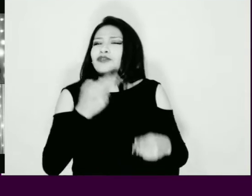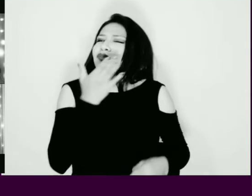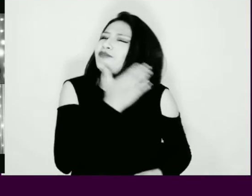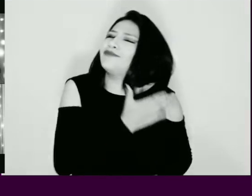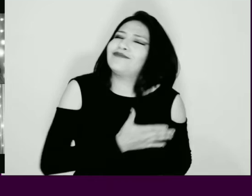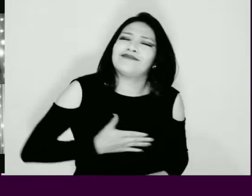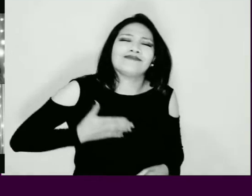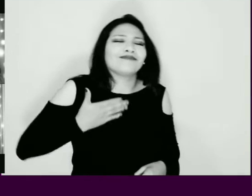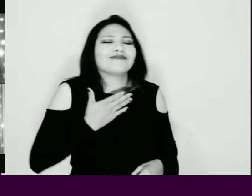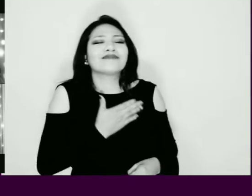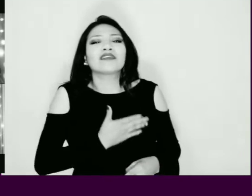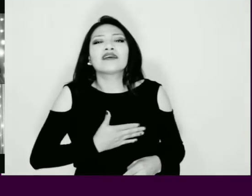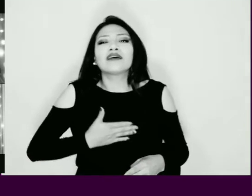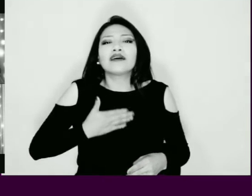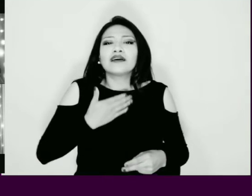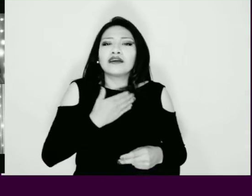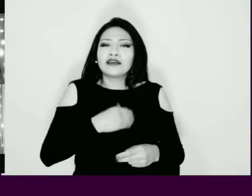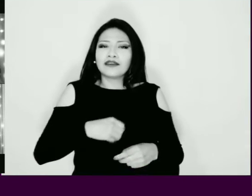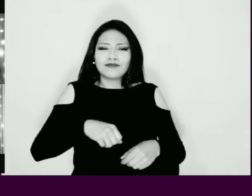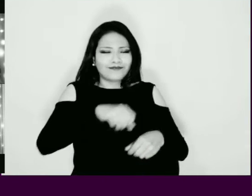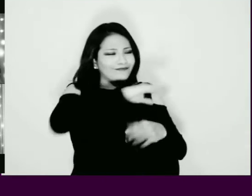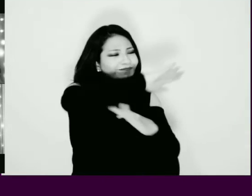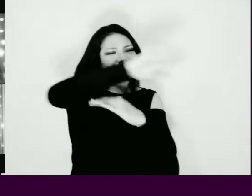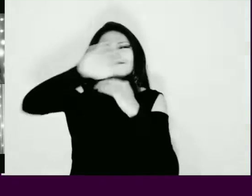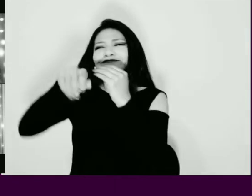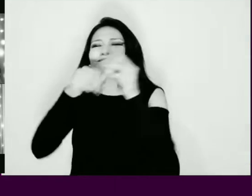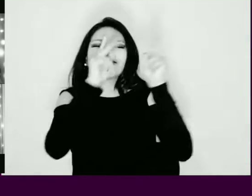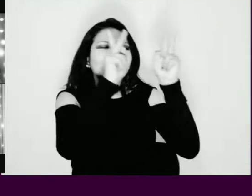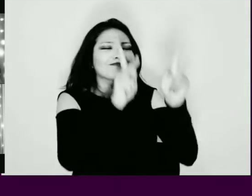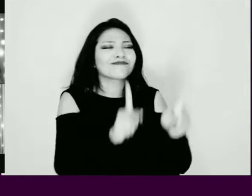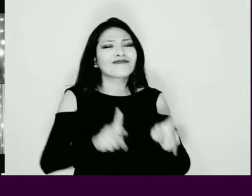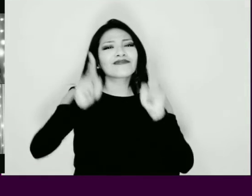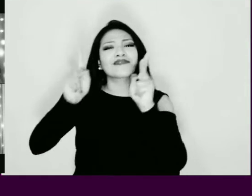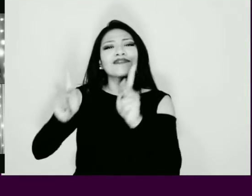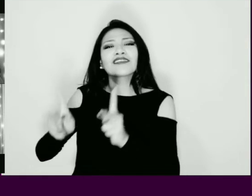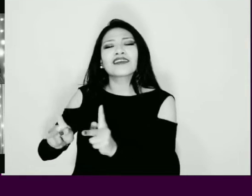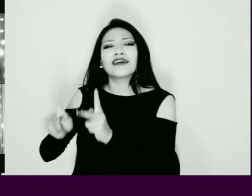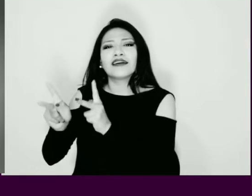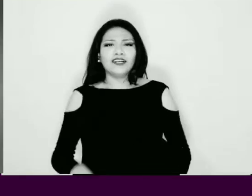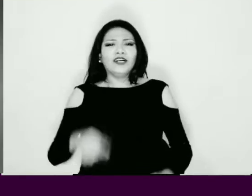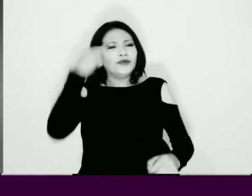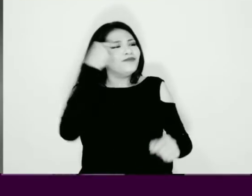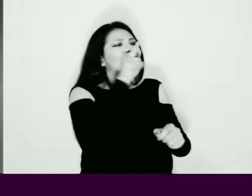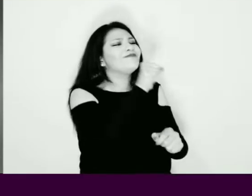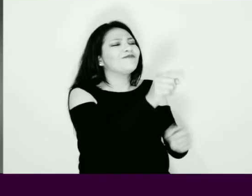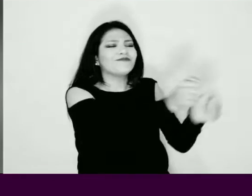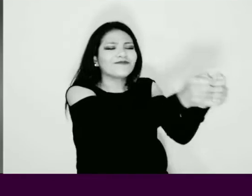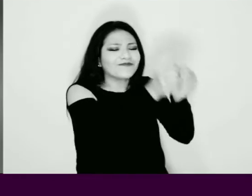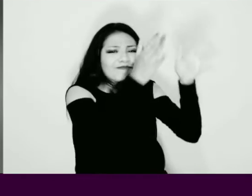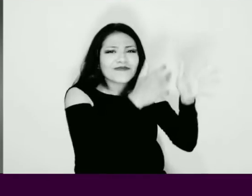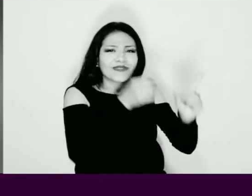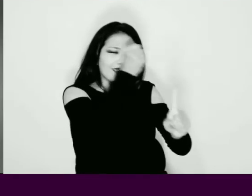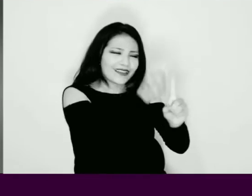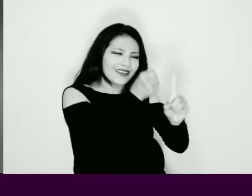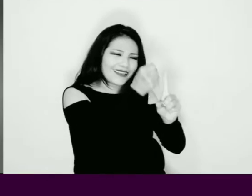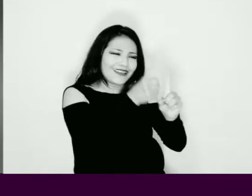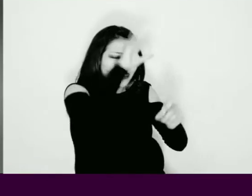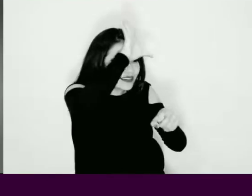A toda la gente Por las compañeras, luchando en las